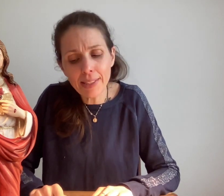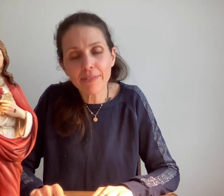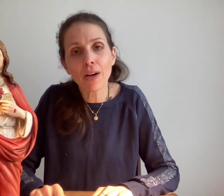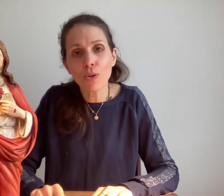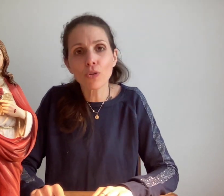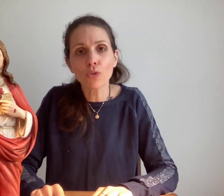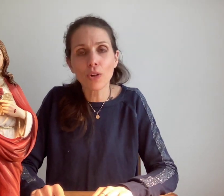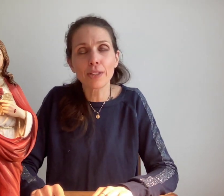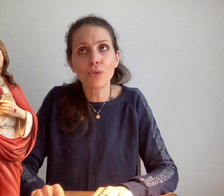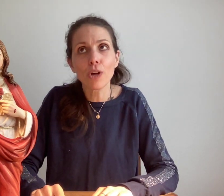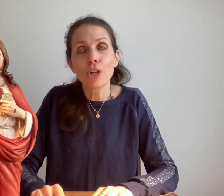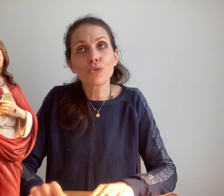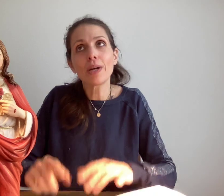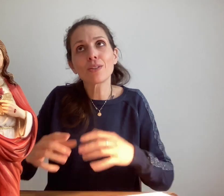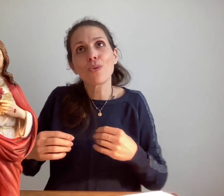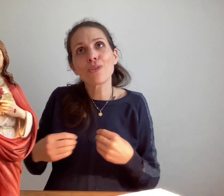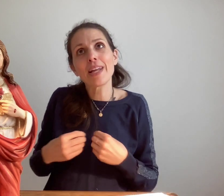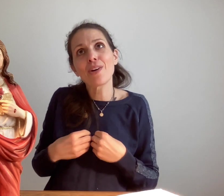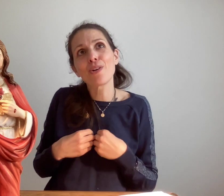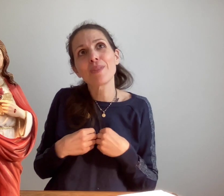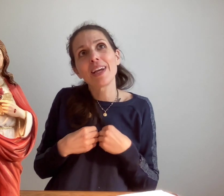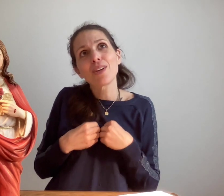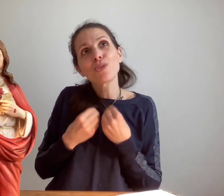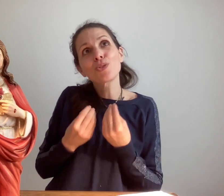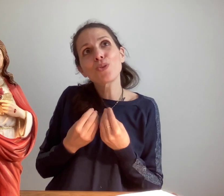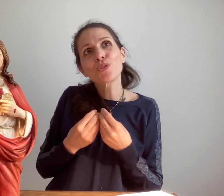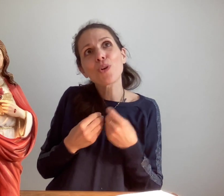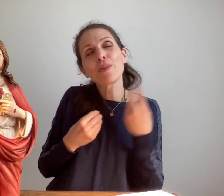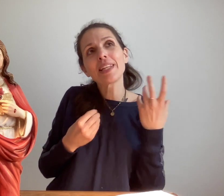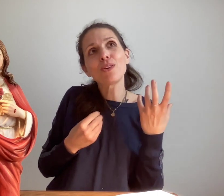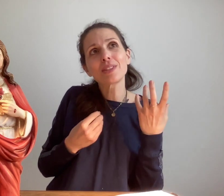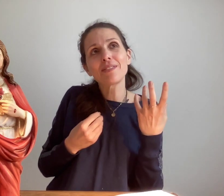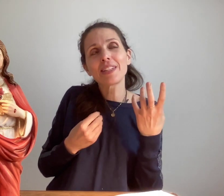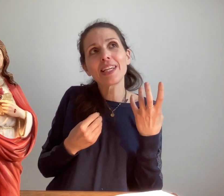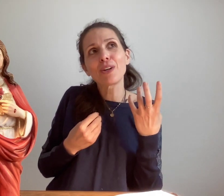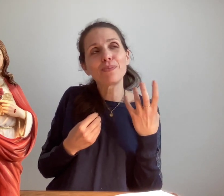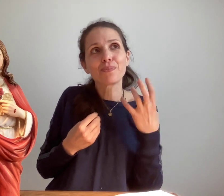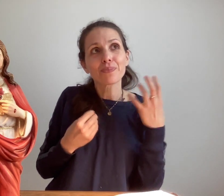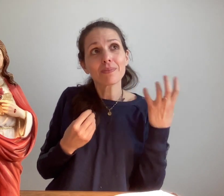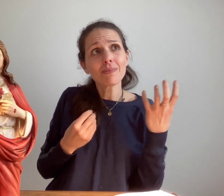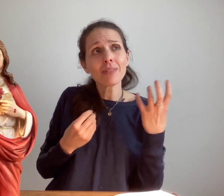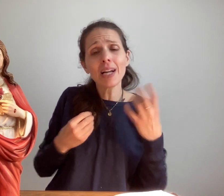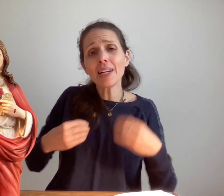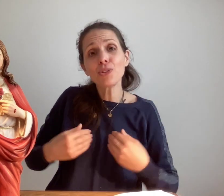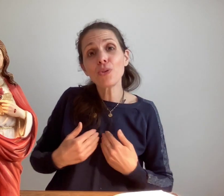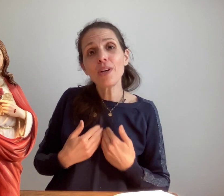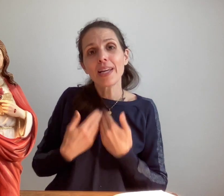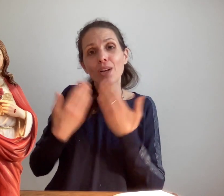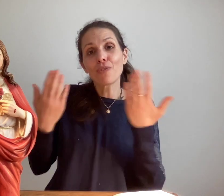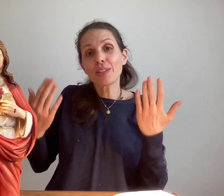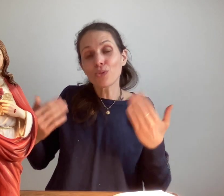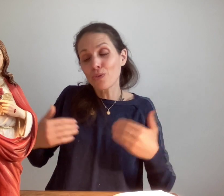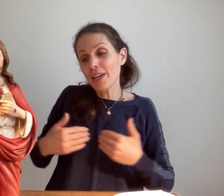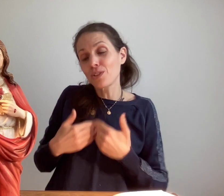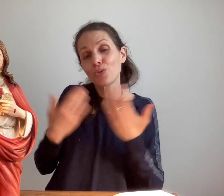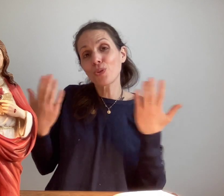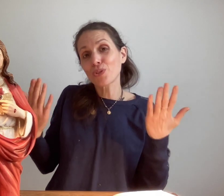différence entre les deux soit on est une source comme identifiée à Dieu et en fait on devient une source